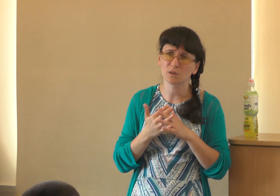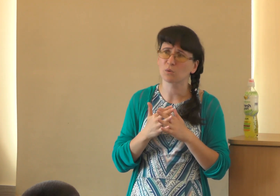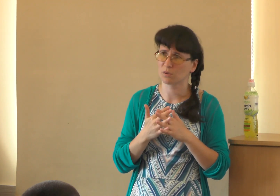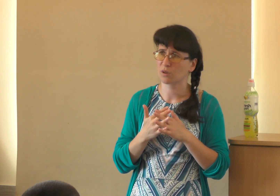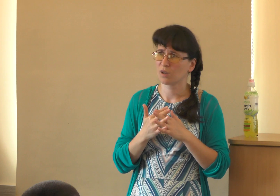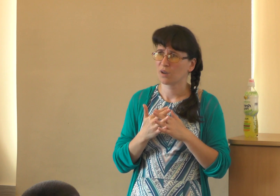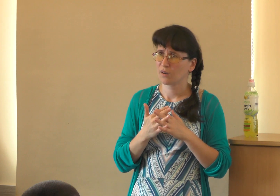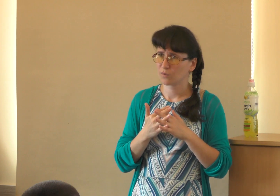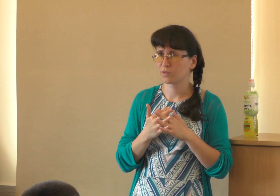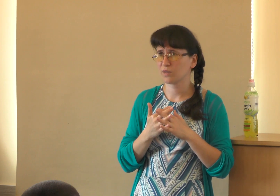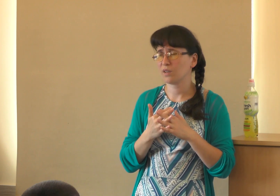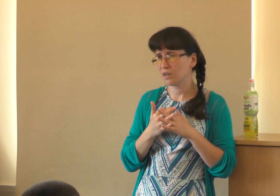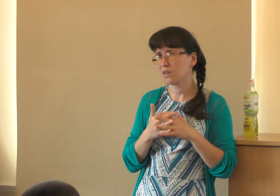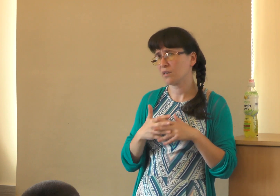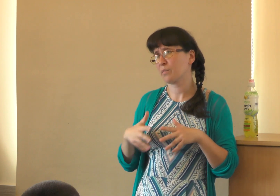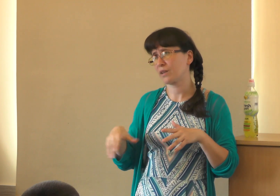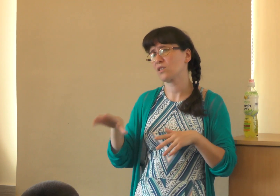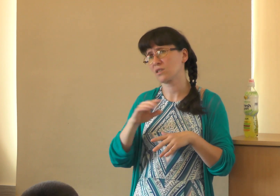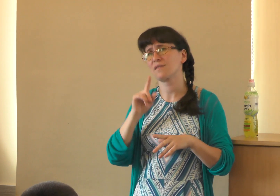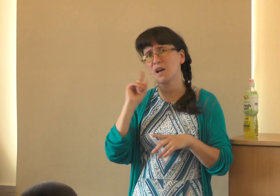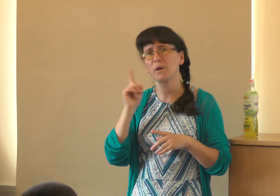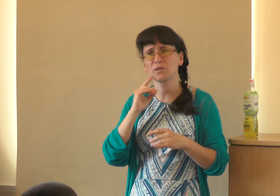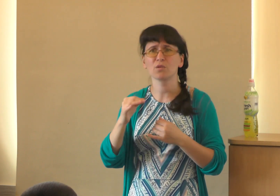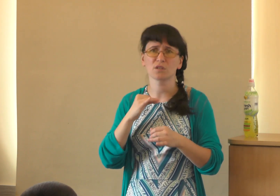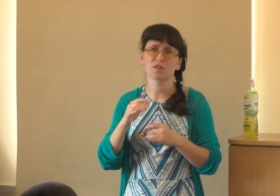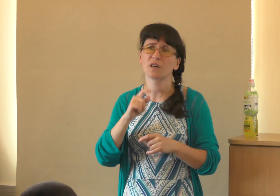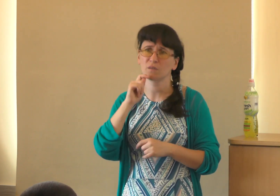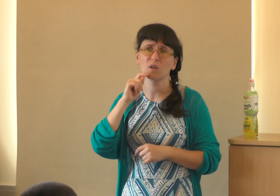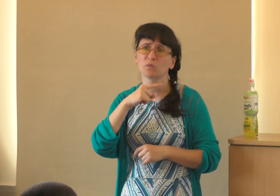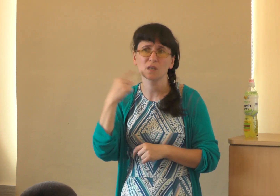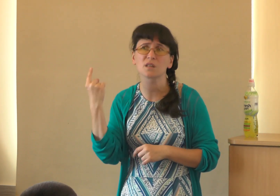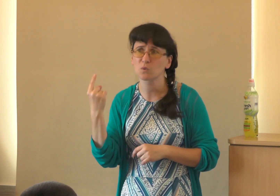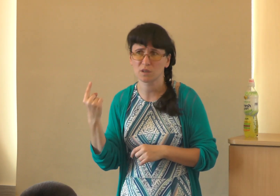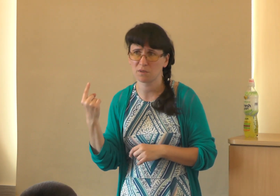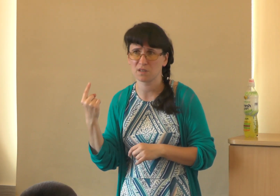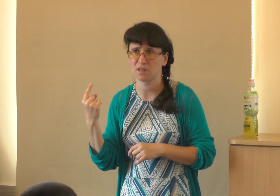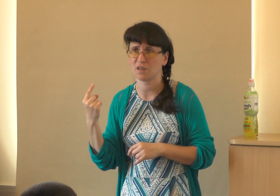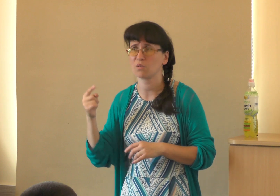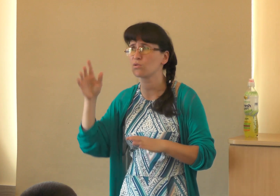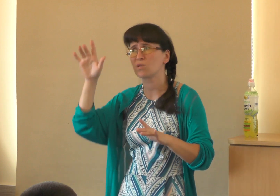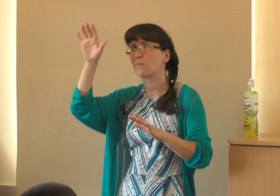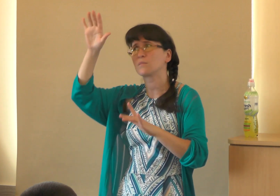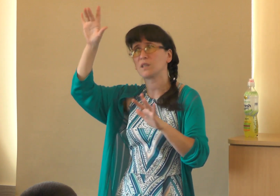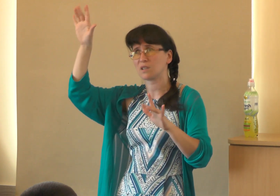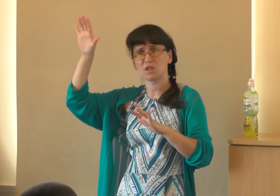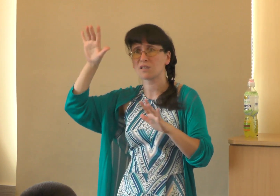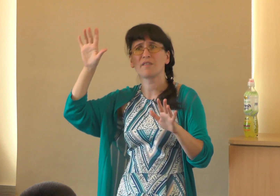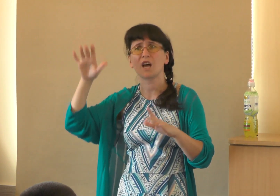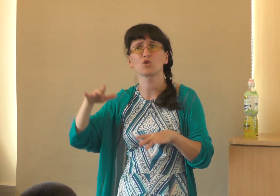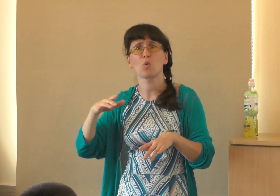силу. И практически вся молодежь разговаривала у нас на русском языке. И то, что там где-то сейчас говорят, что